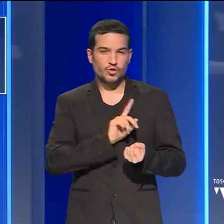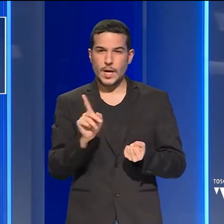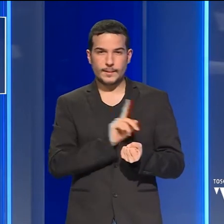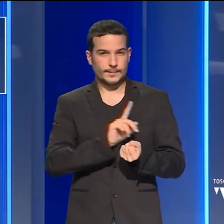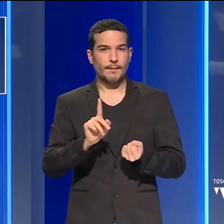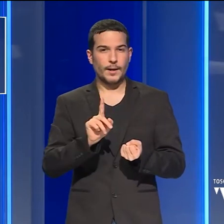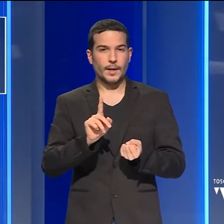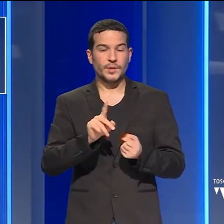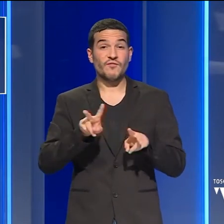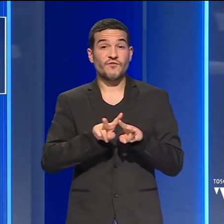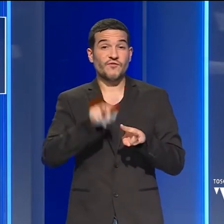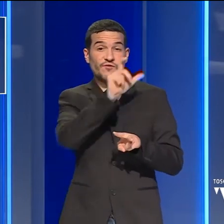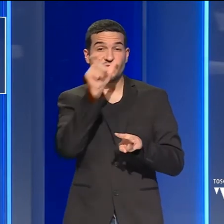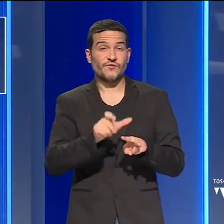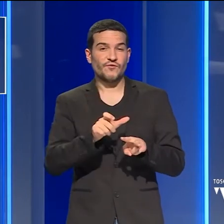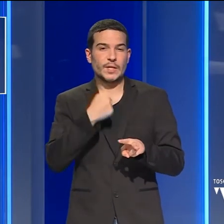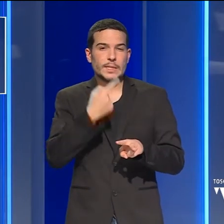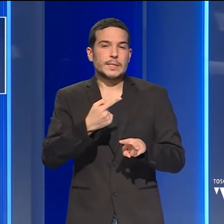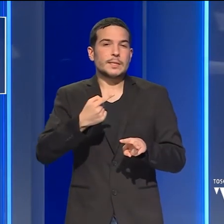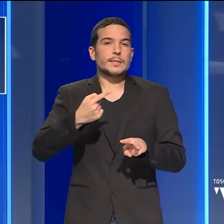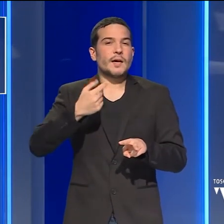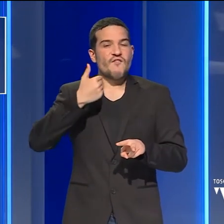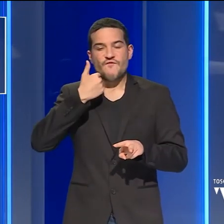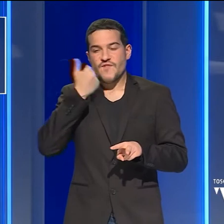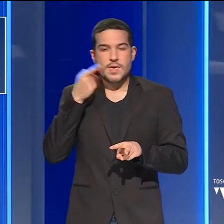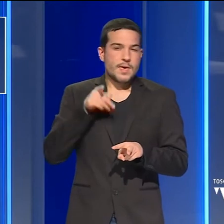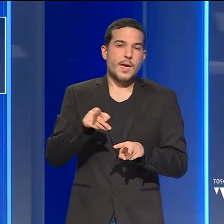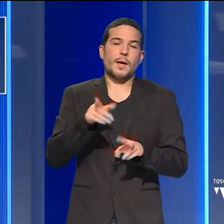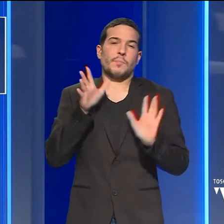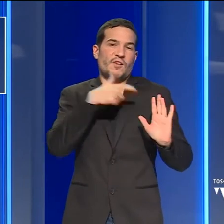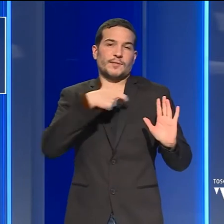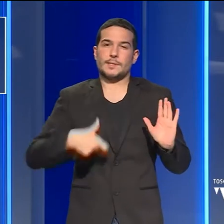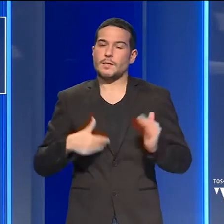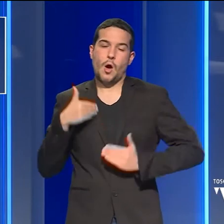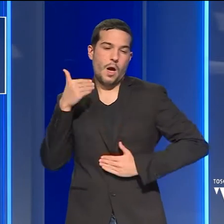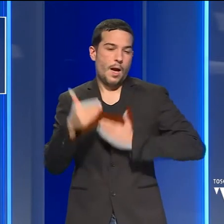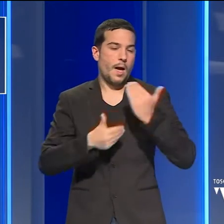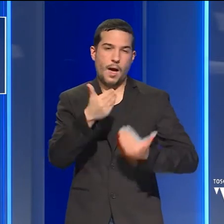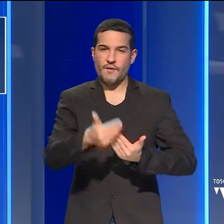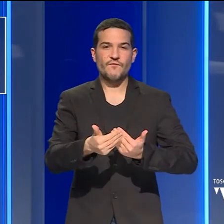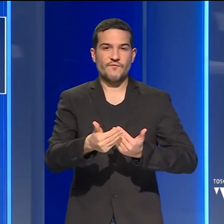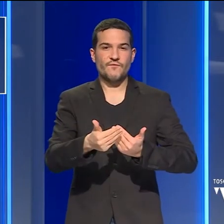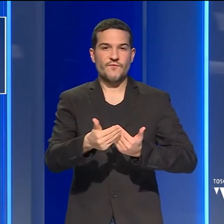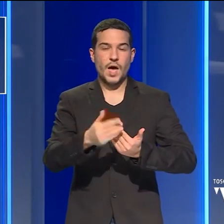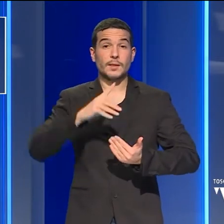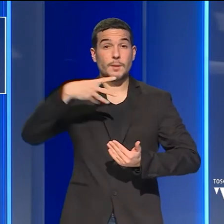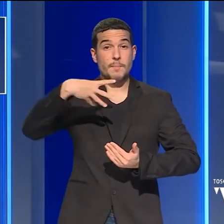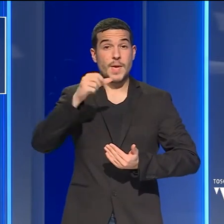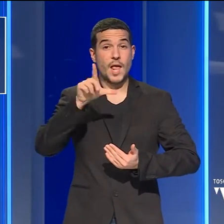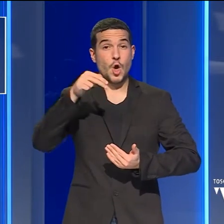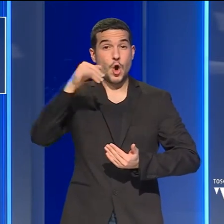d'Italia parla di vigliaccata che non fermerà il sindaco. Giorgia Meloni si augura che i